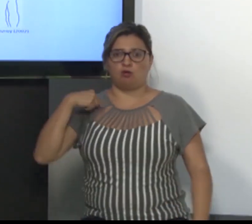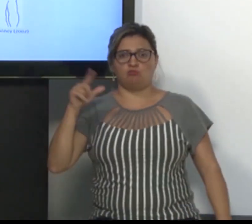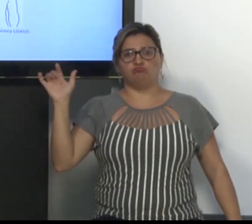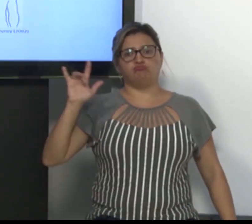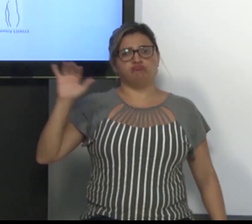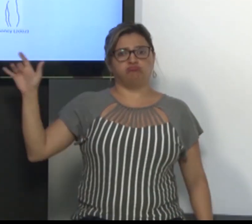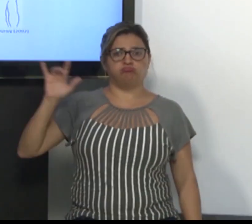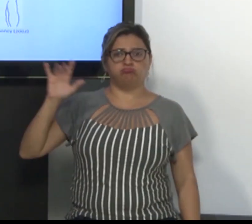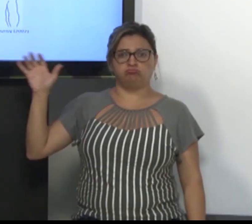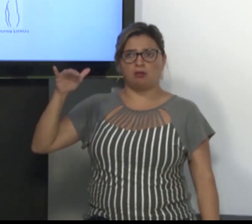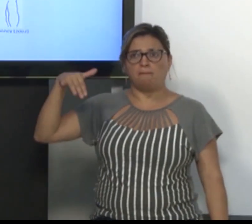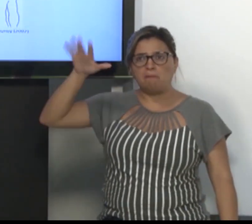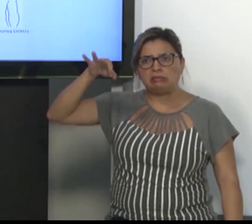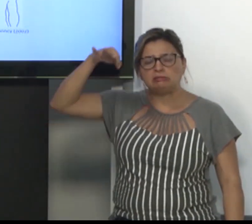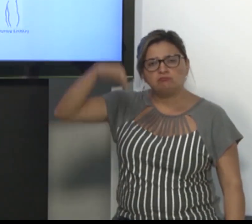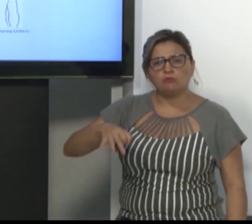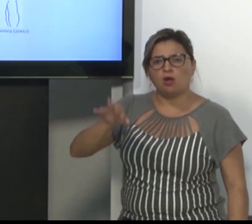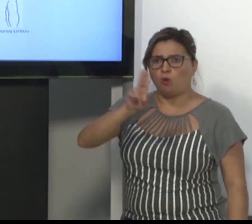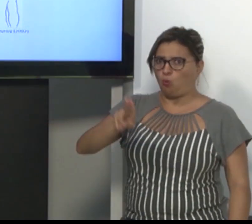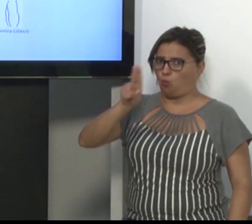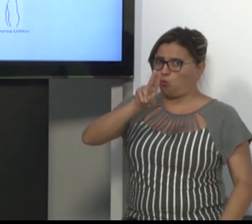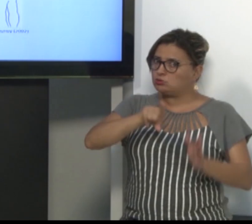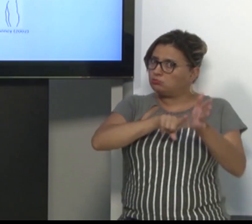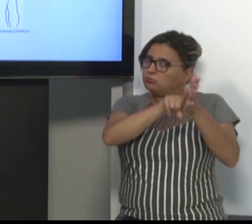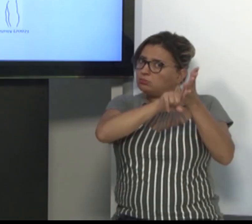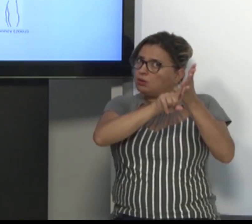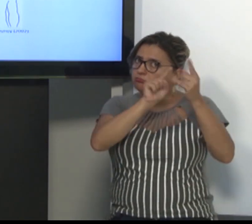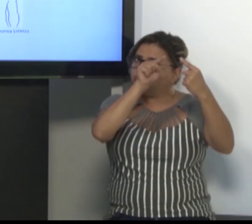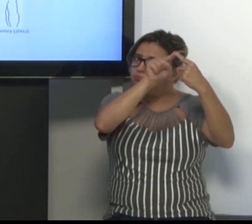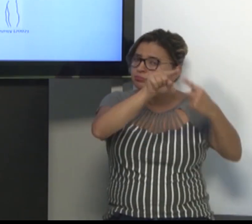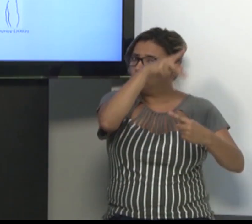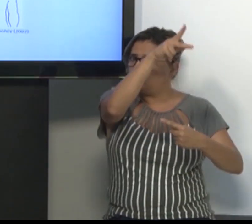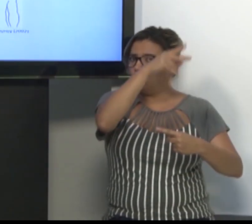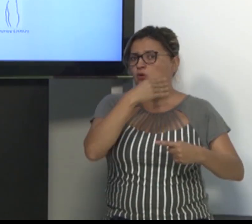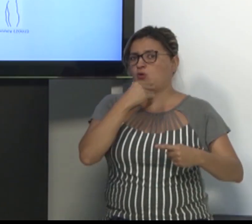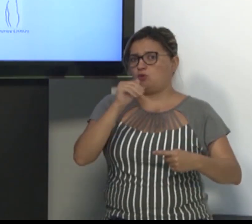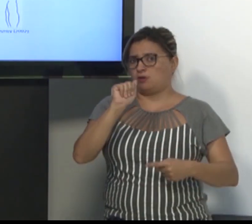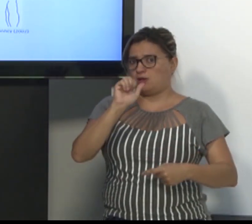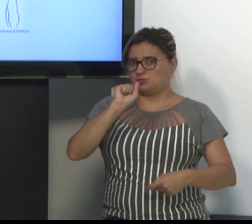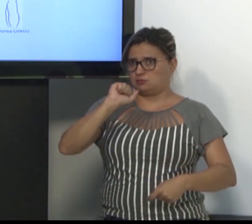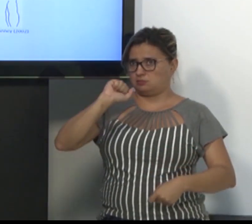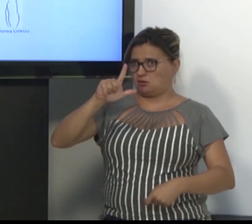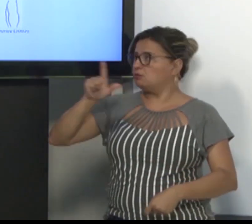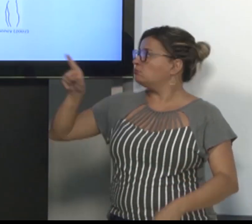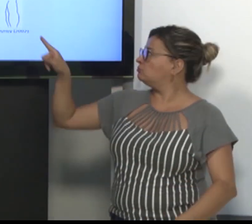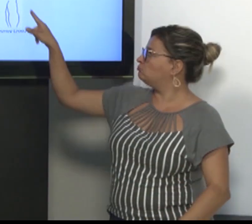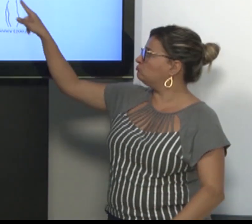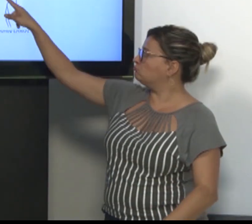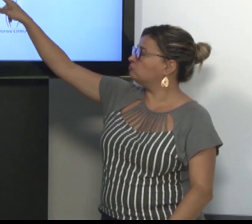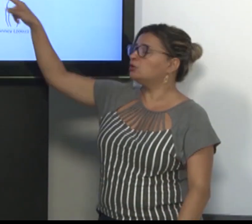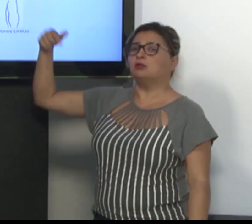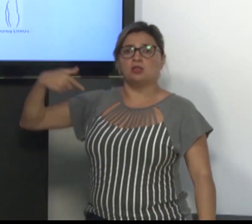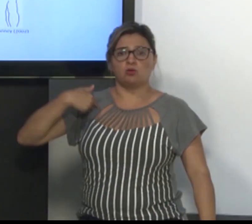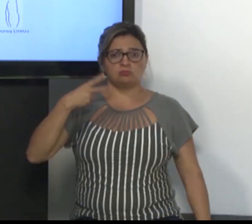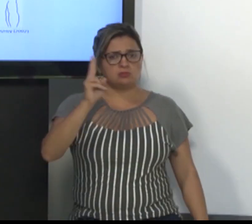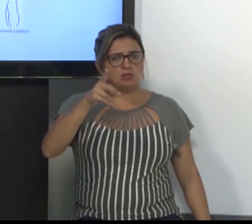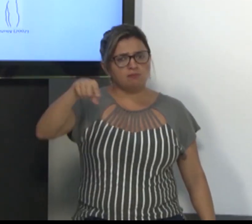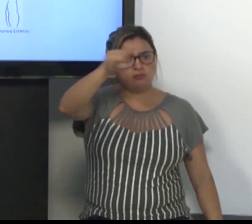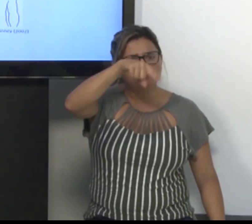imagem, esse círculo, ele mostra exatamente o local onde deve ser realizado a soletração